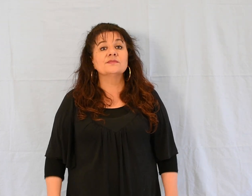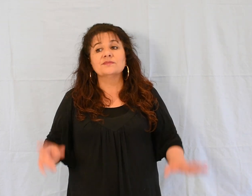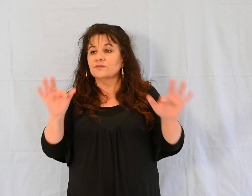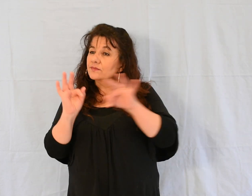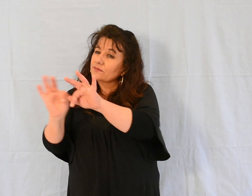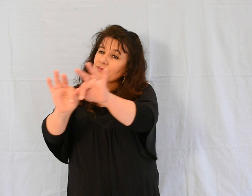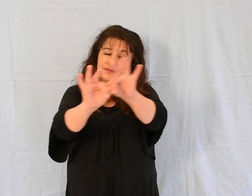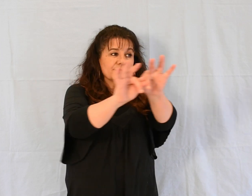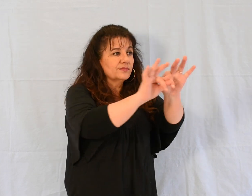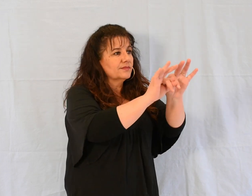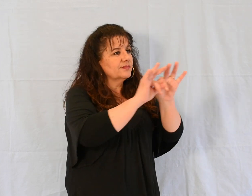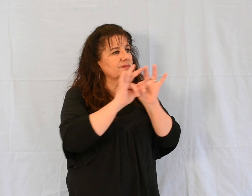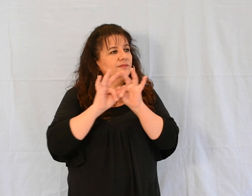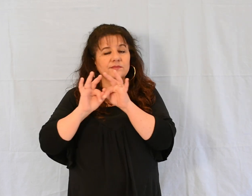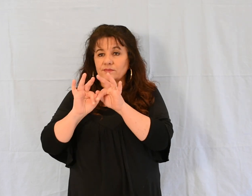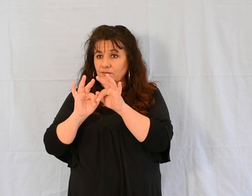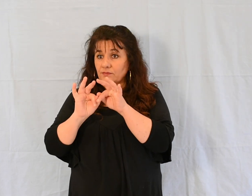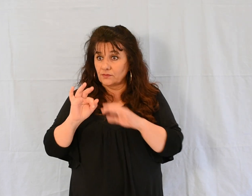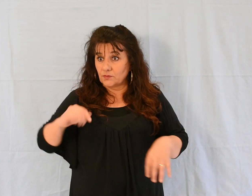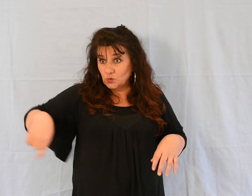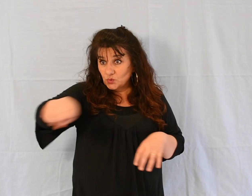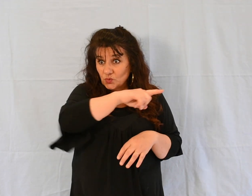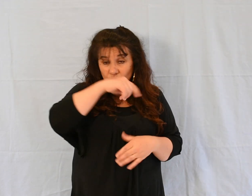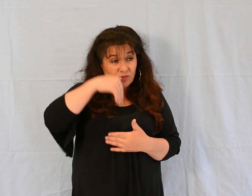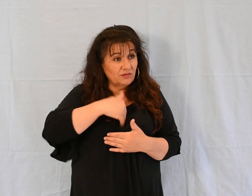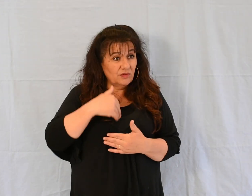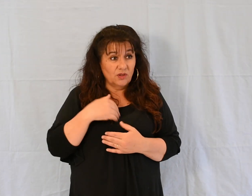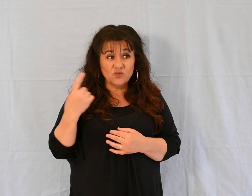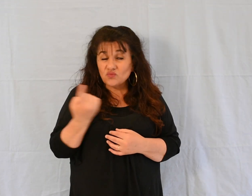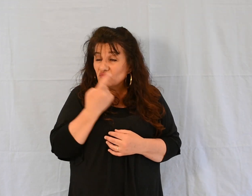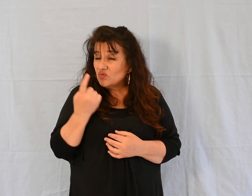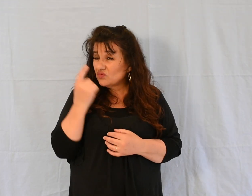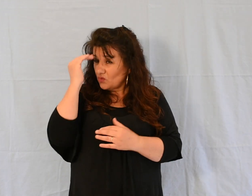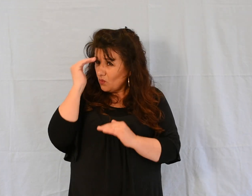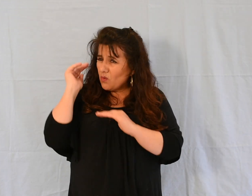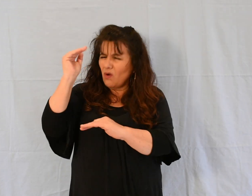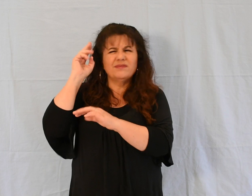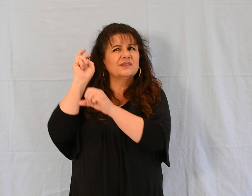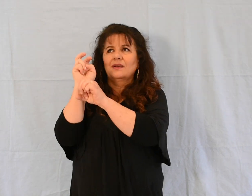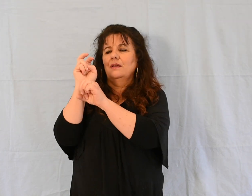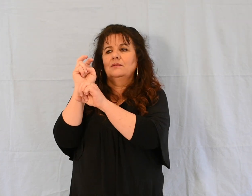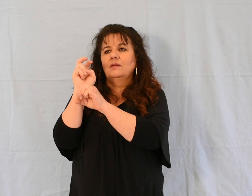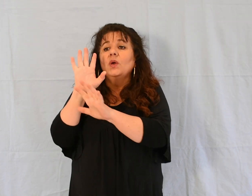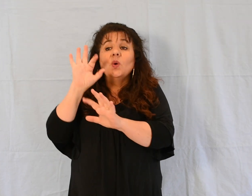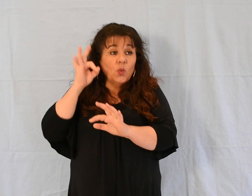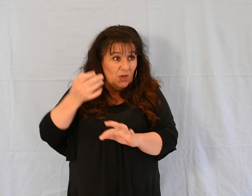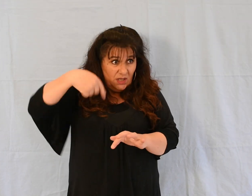Frères, nous gardons toujours confiance Tout en sachant que nous demeurons loin du Seigneur